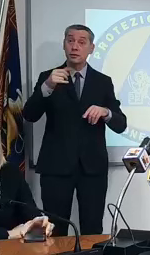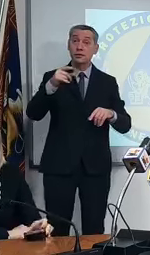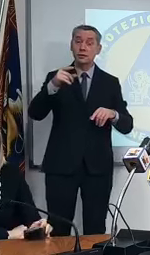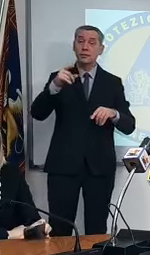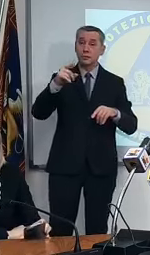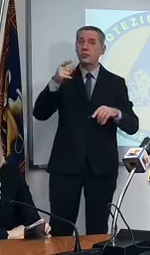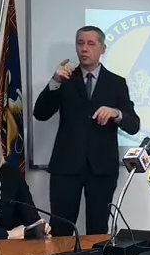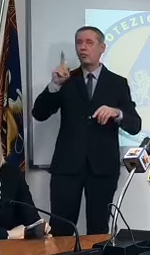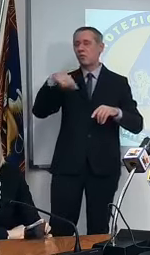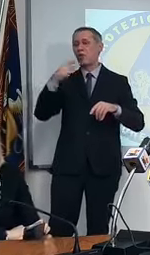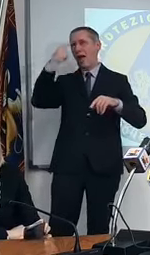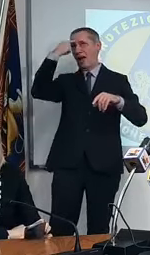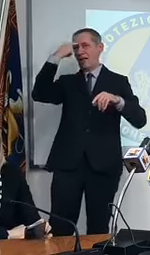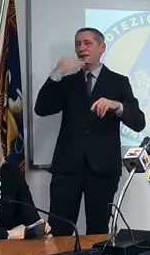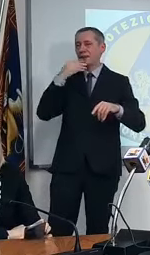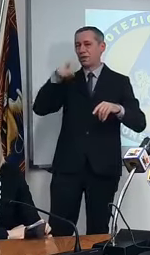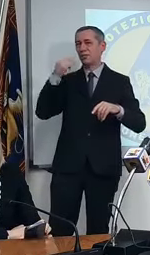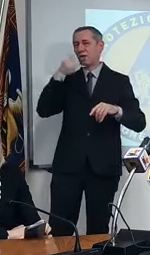lo chiamerò